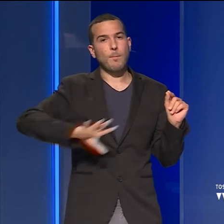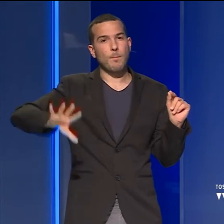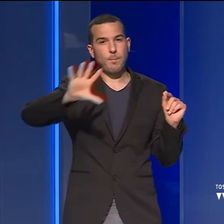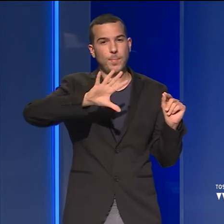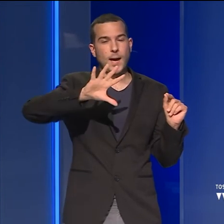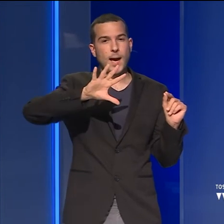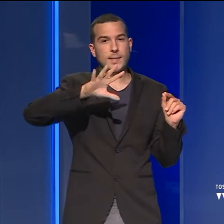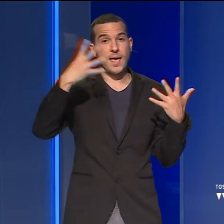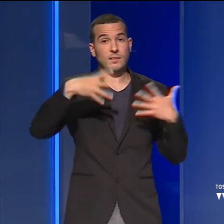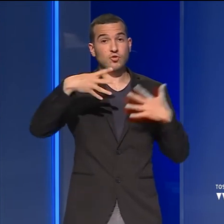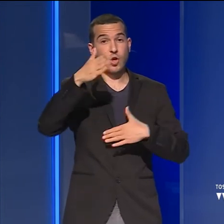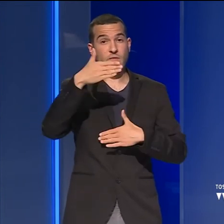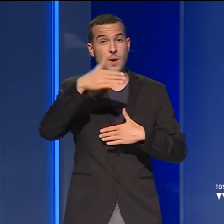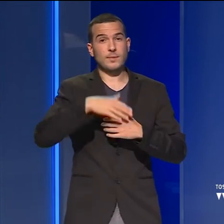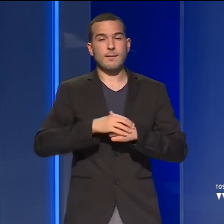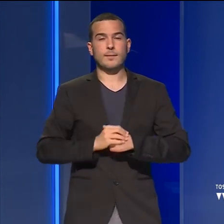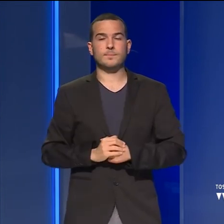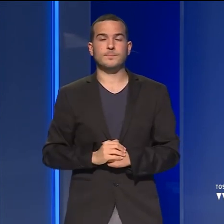19 bandiere.